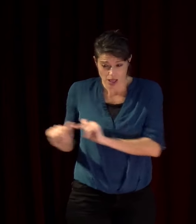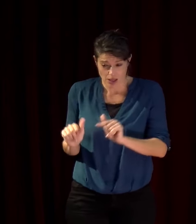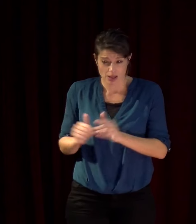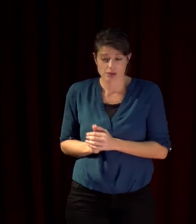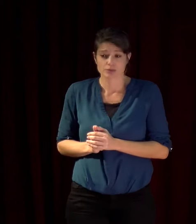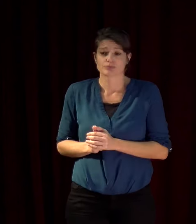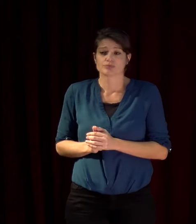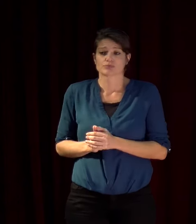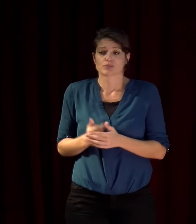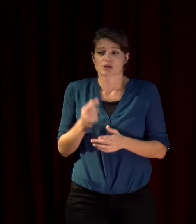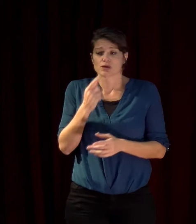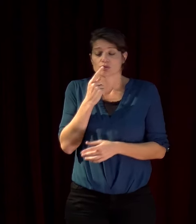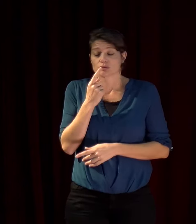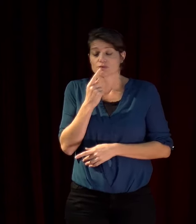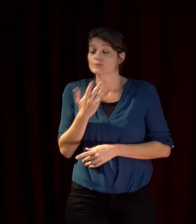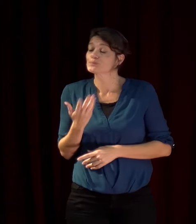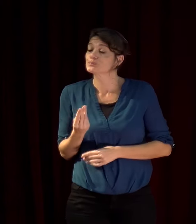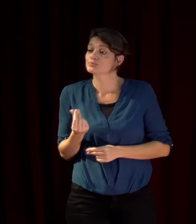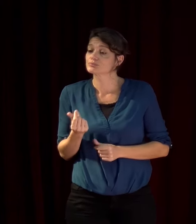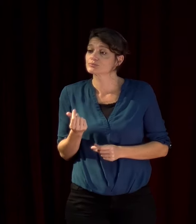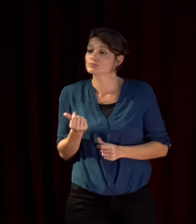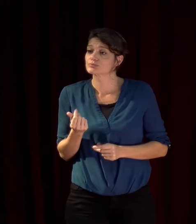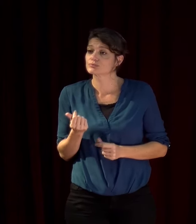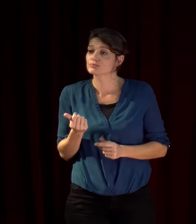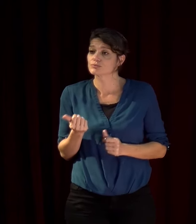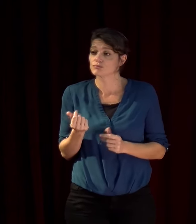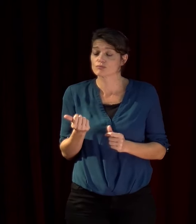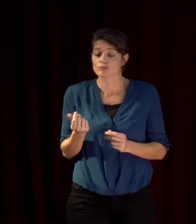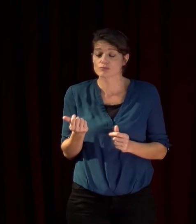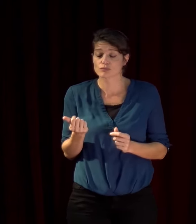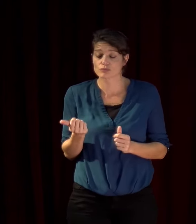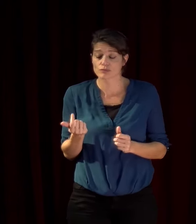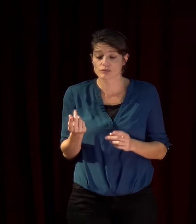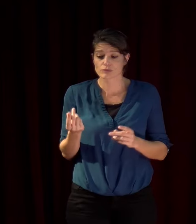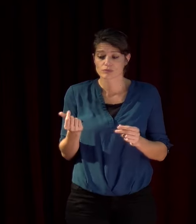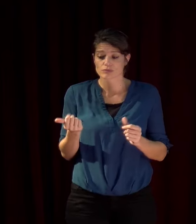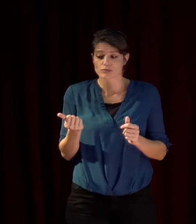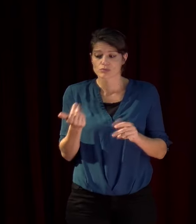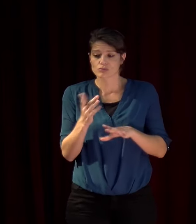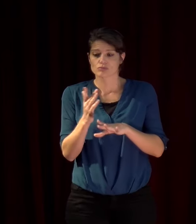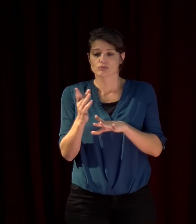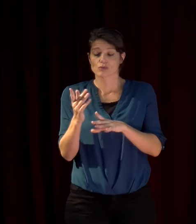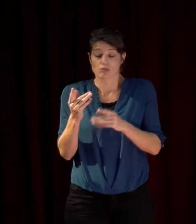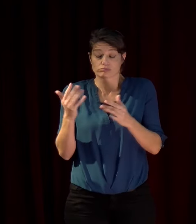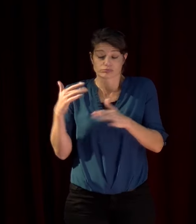que les Arabes c'était les protégés c'était les dimis donc aujourd'hui il faut